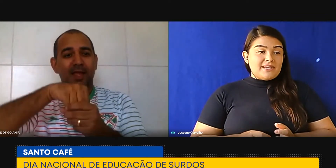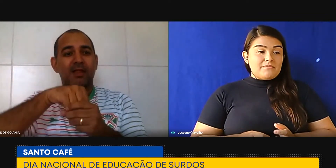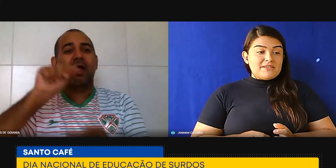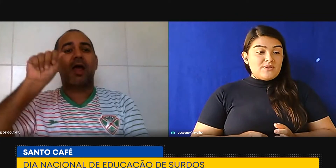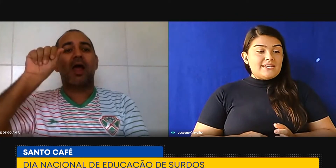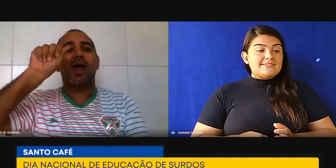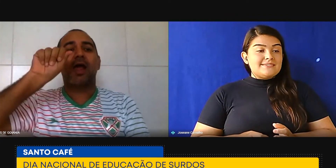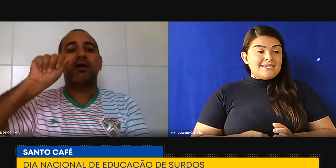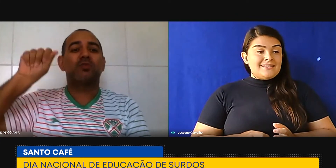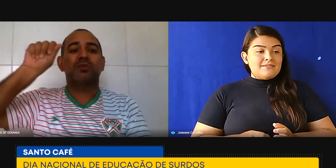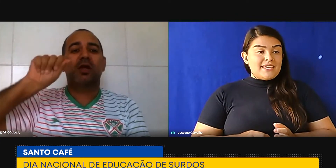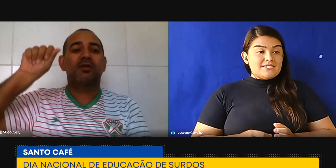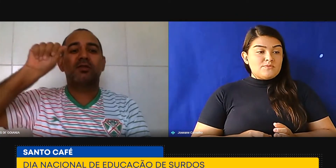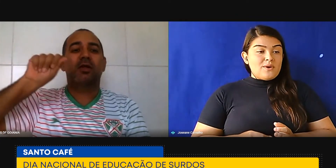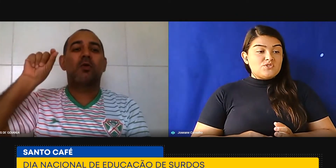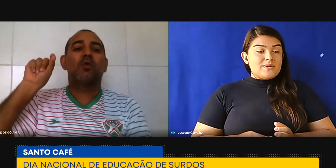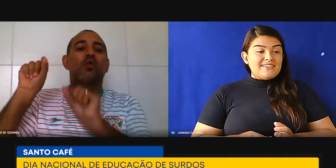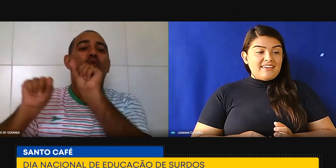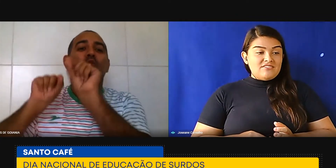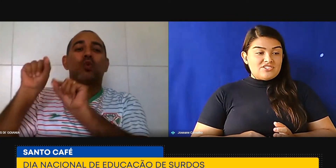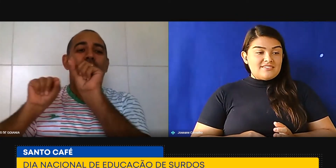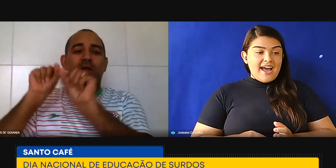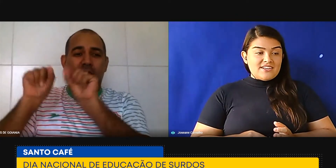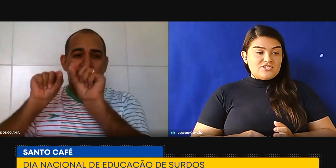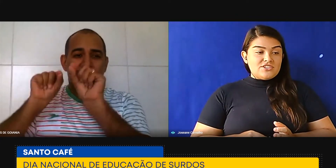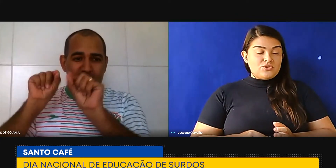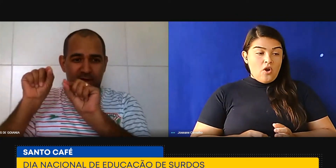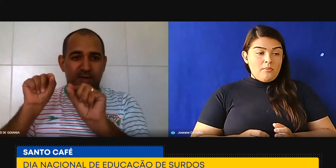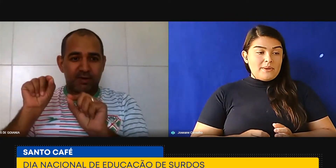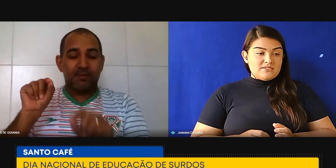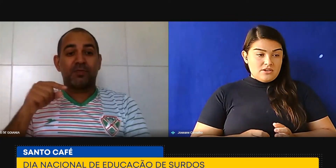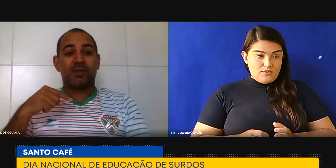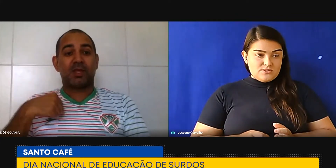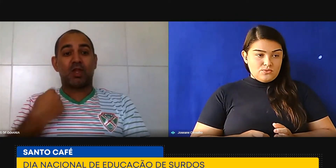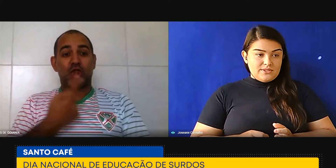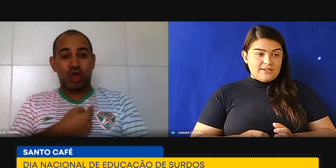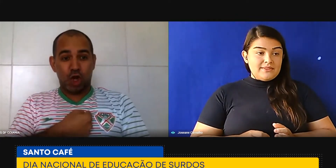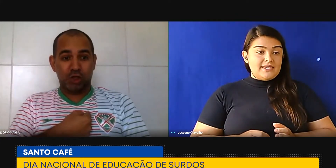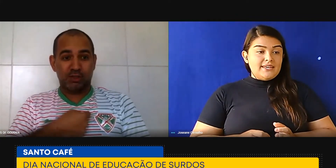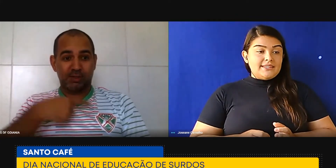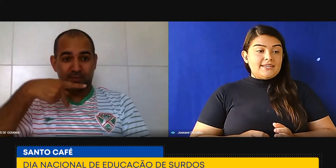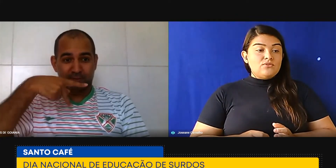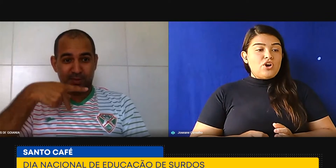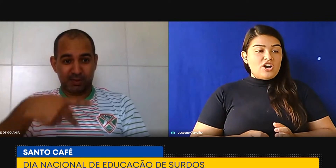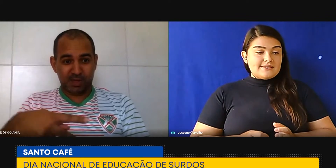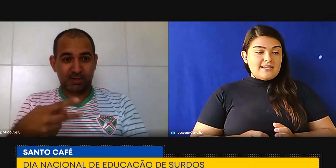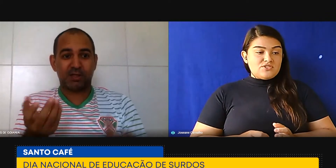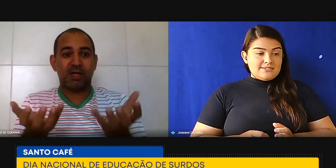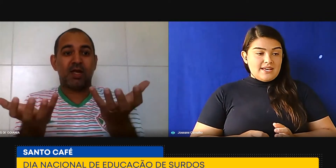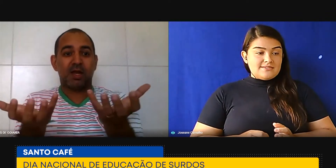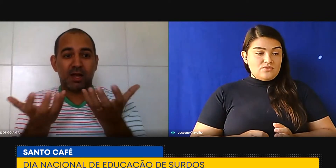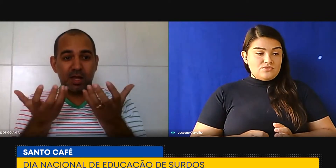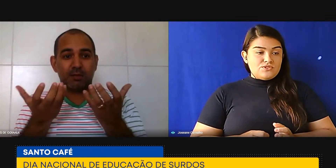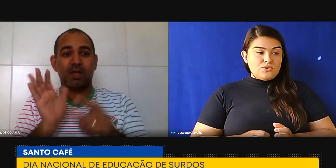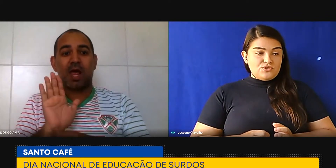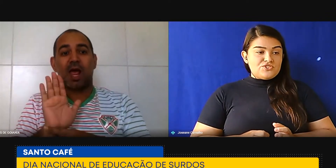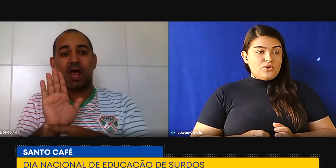para que a pessoa se sinta mesmo com a sua identidade como pessoa surda. Então, nós, da Associação dos Surdos de